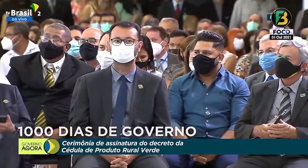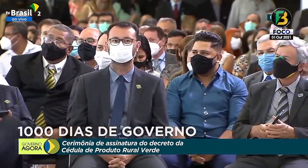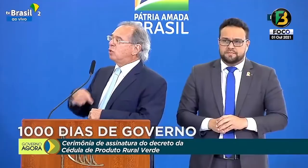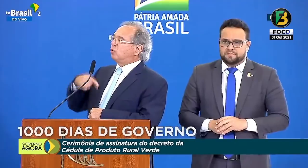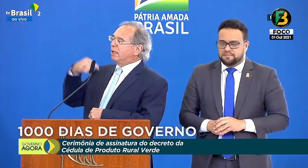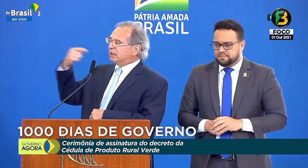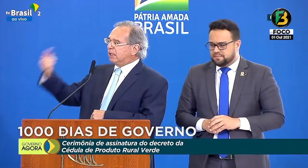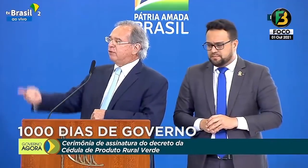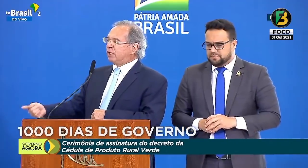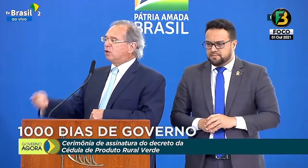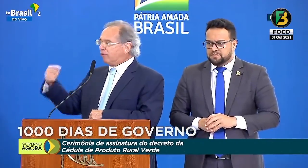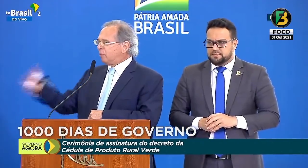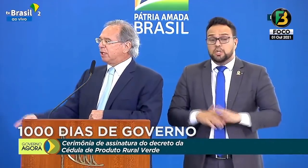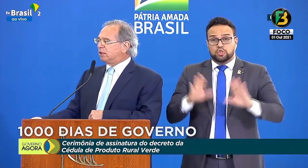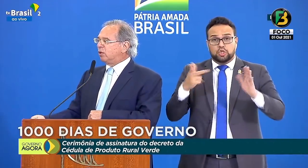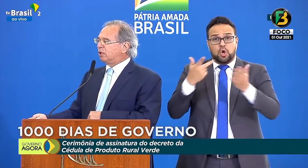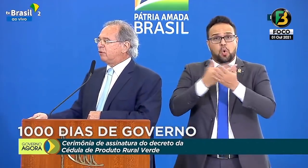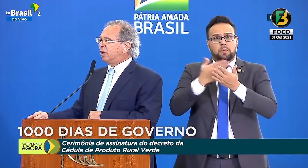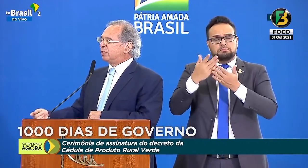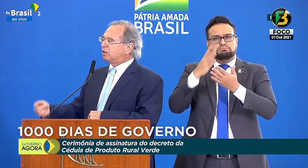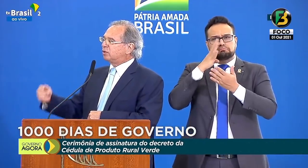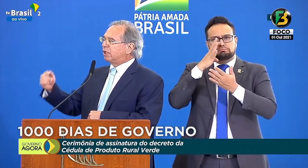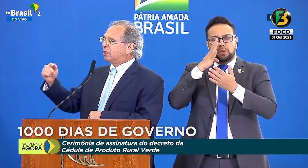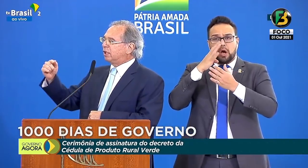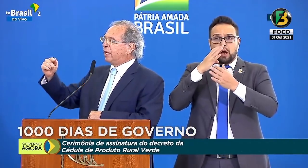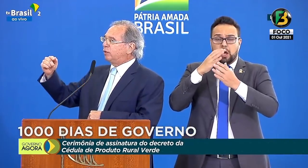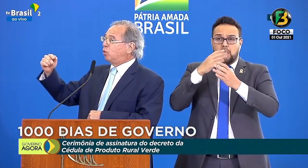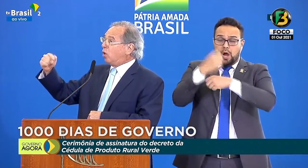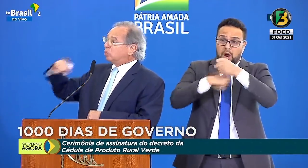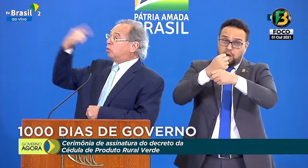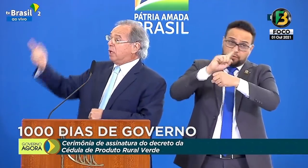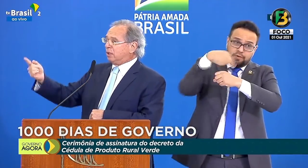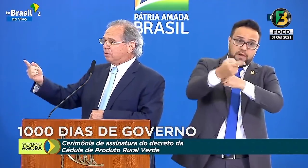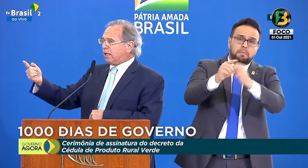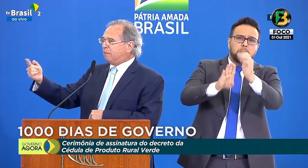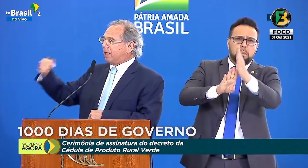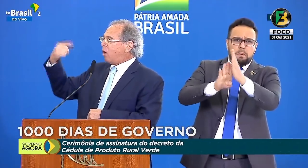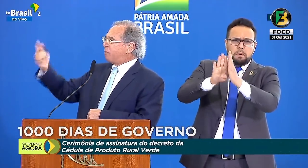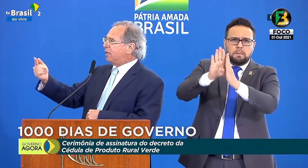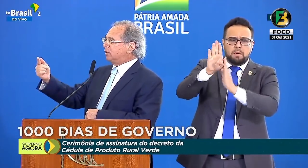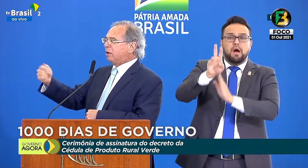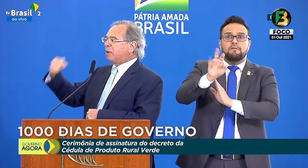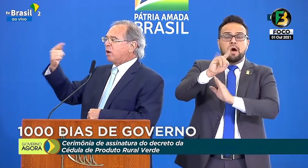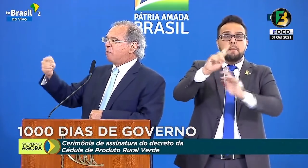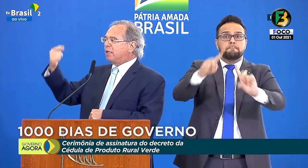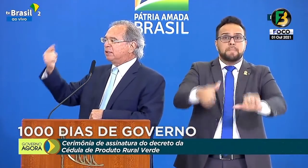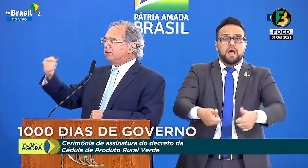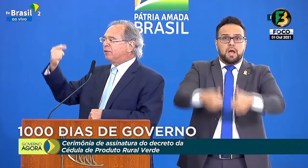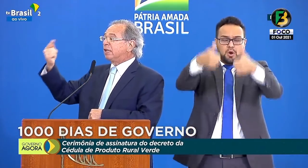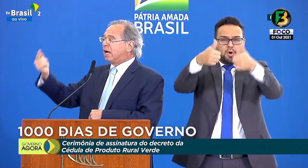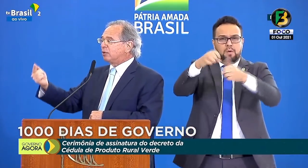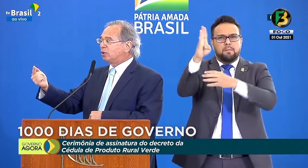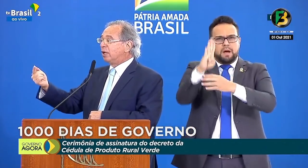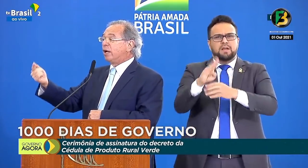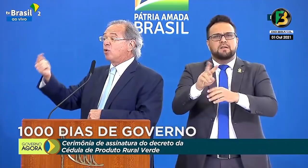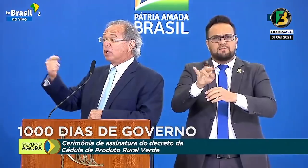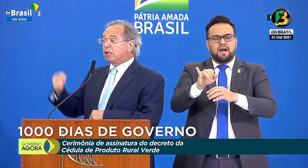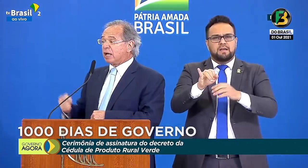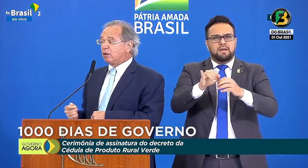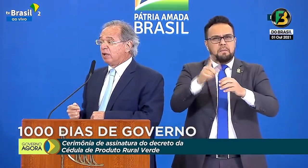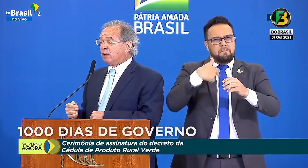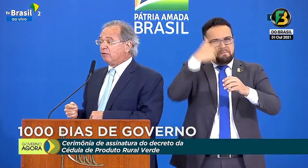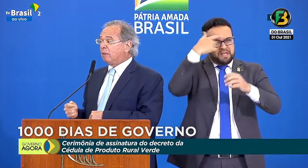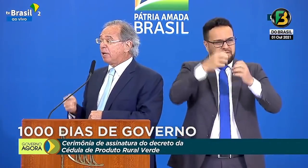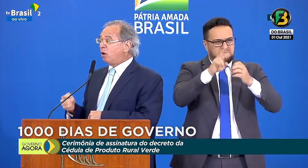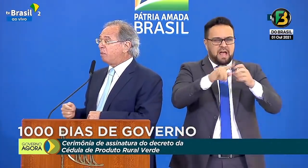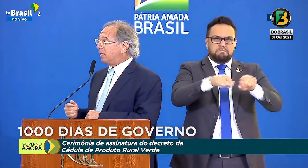E já como estão começando a ver que nós vamos crescer o ano que vem, já estão dizendo que é no outro ano quem pegar o país vai pegar o país em frangalhos, é ao